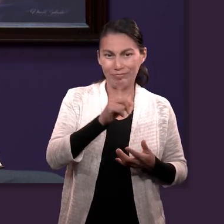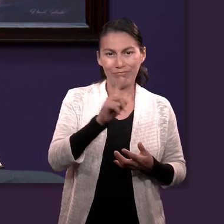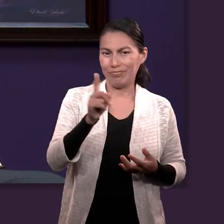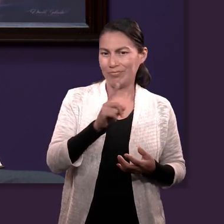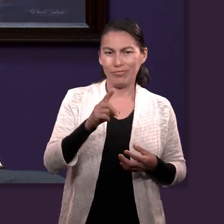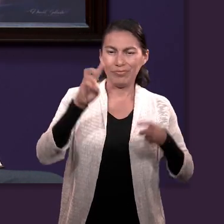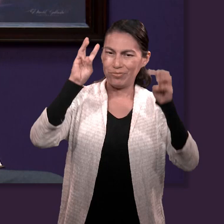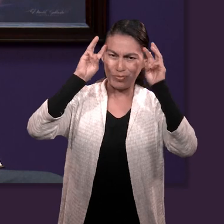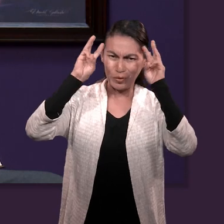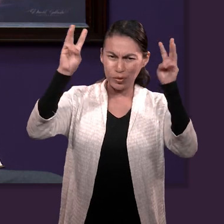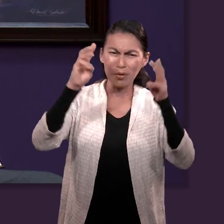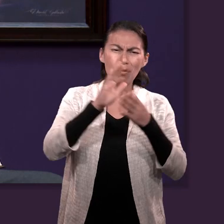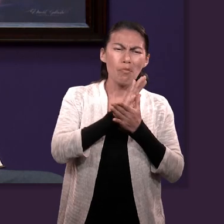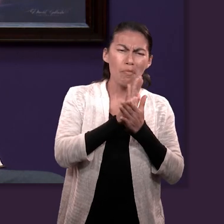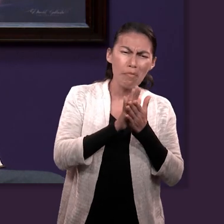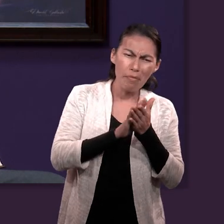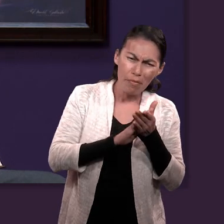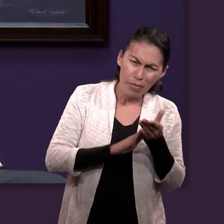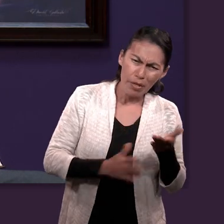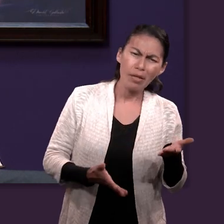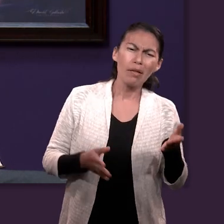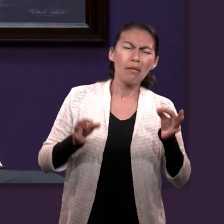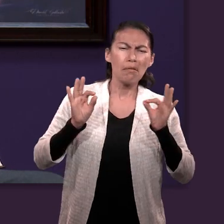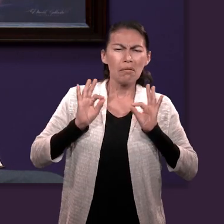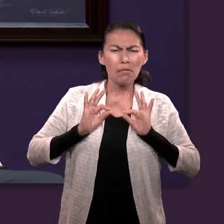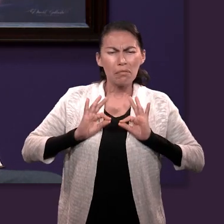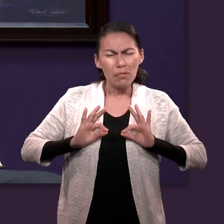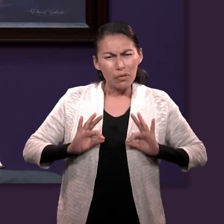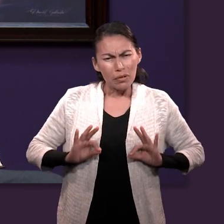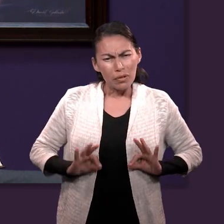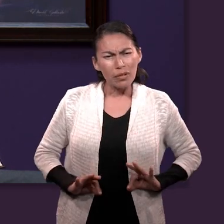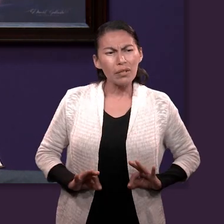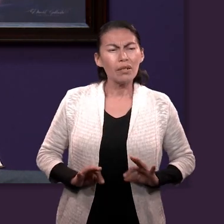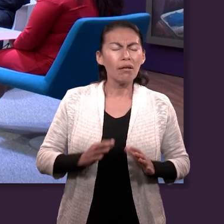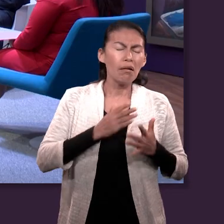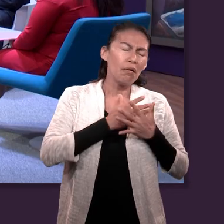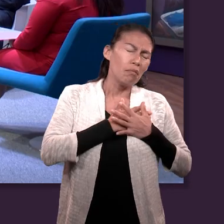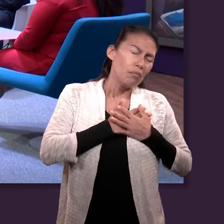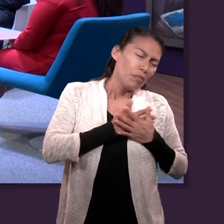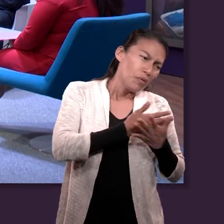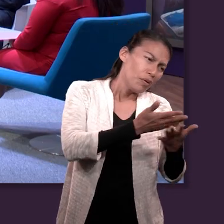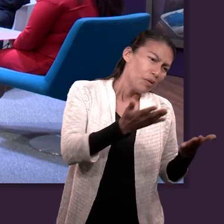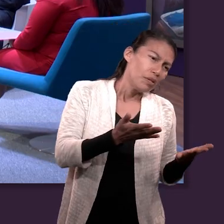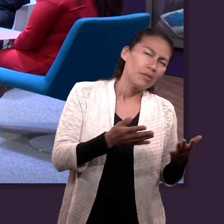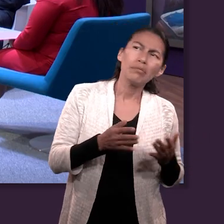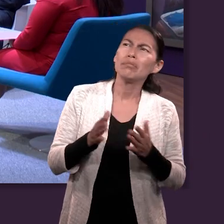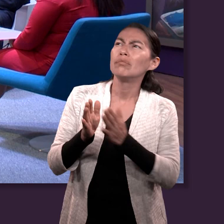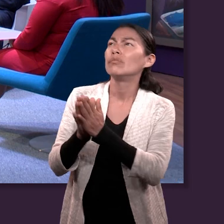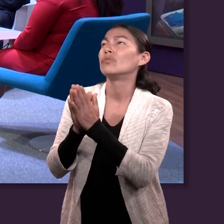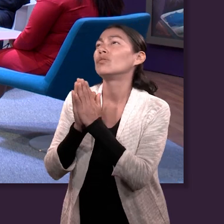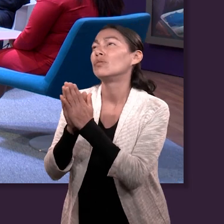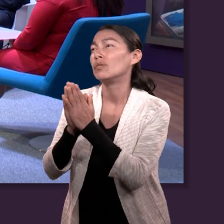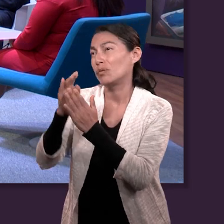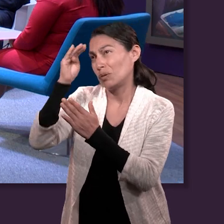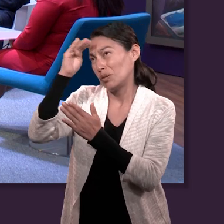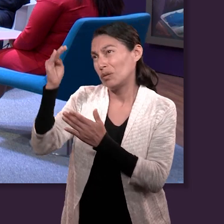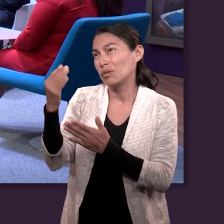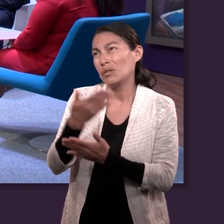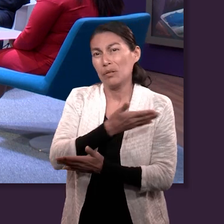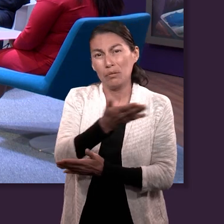tú no lo mereces? Pero Moisés actuó de otra manera, ¿no? Es decir, la mansedumbre